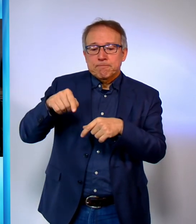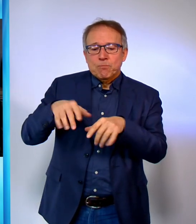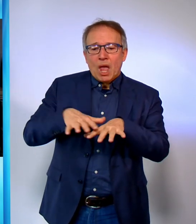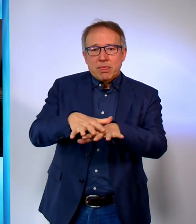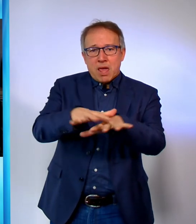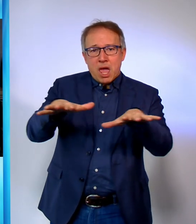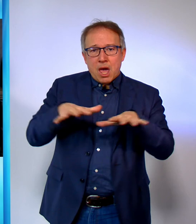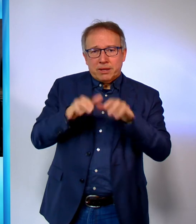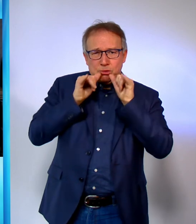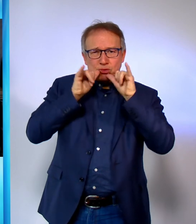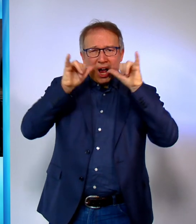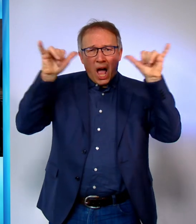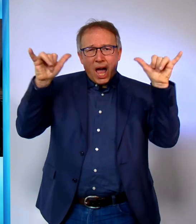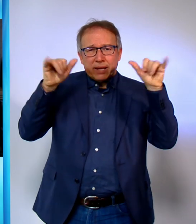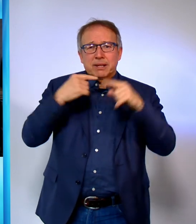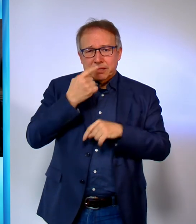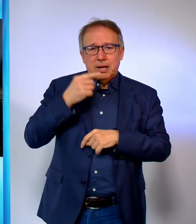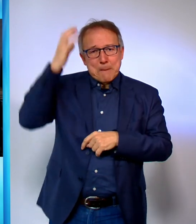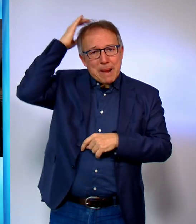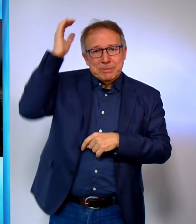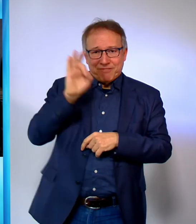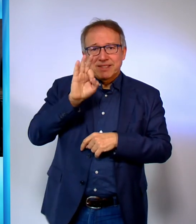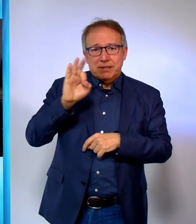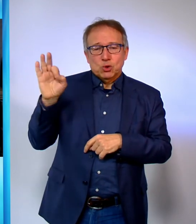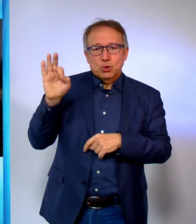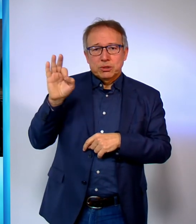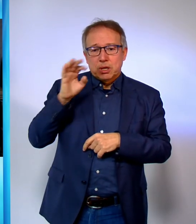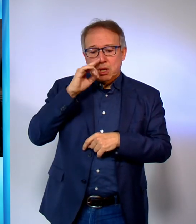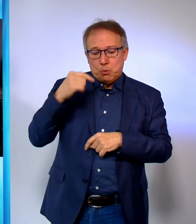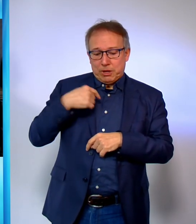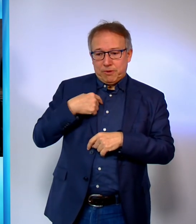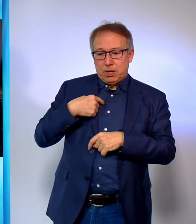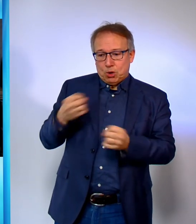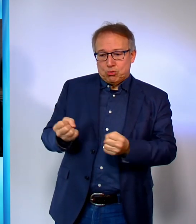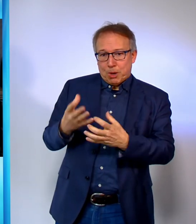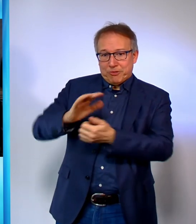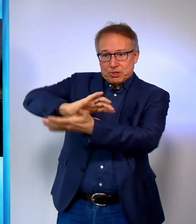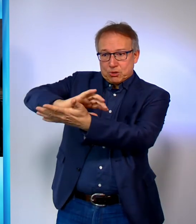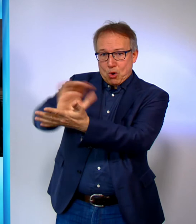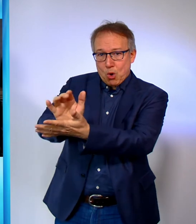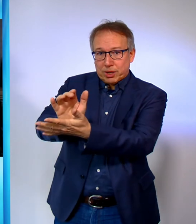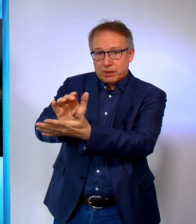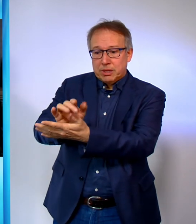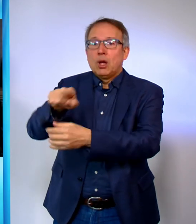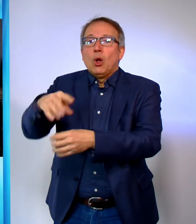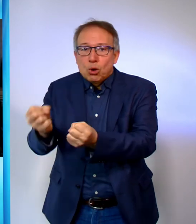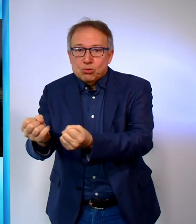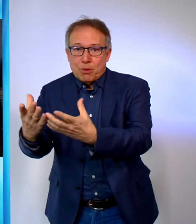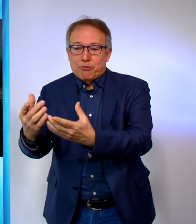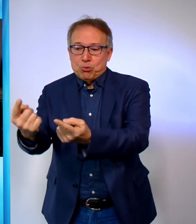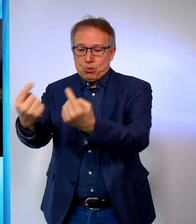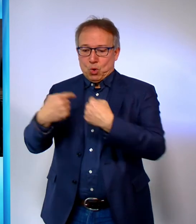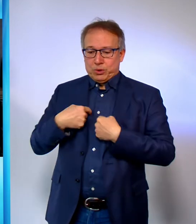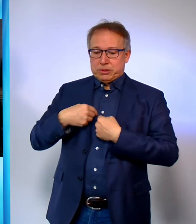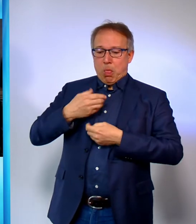schreit auf, klagt Papst Franziskus. Wenn wir weiter die Schöpfung zerstören, wird die Schöpfung einst uns